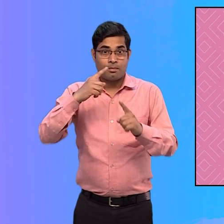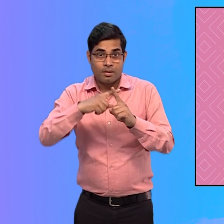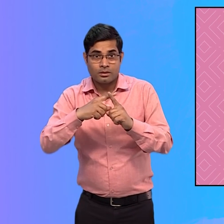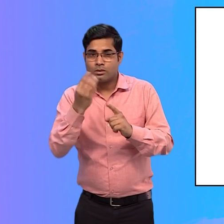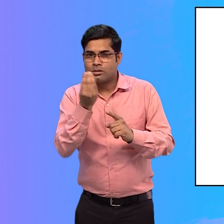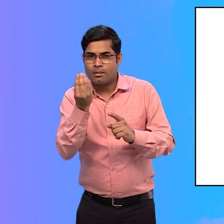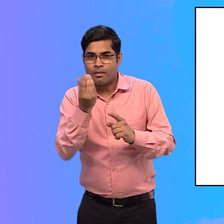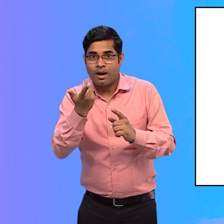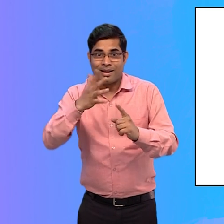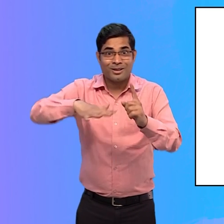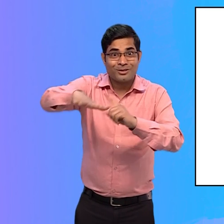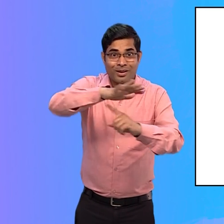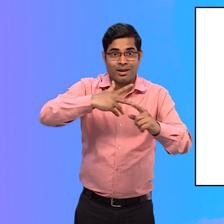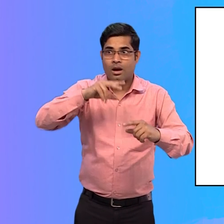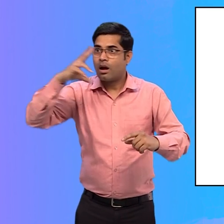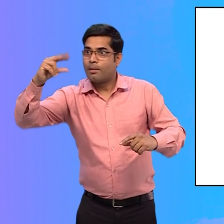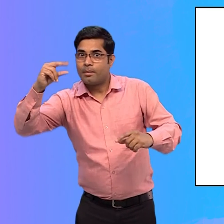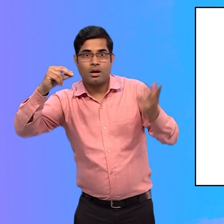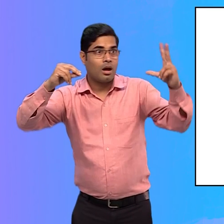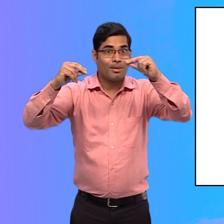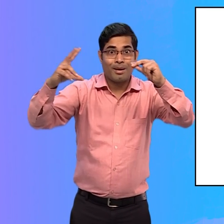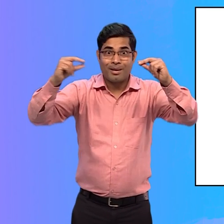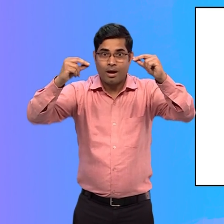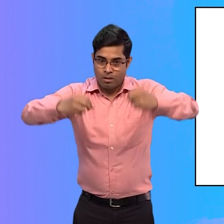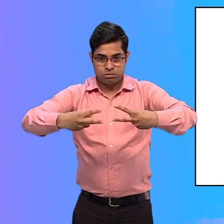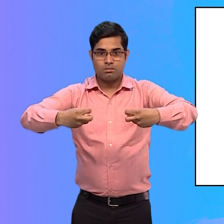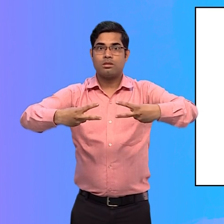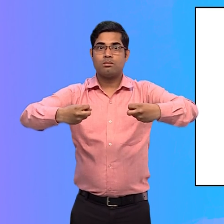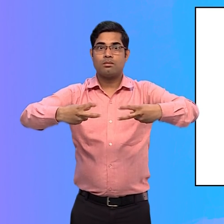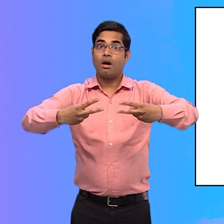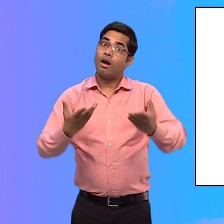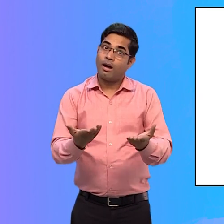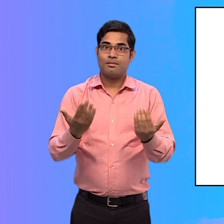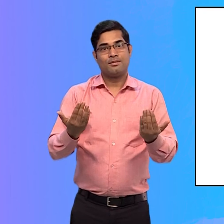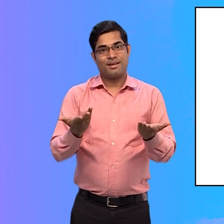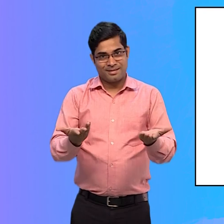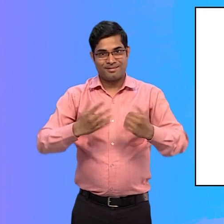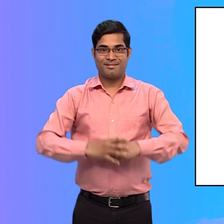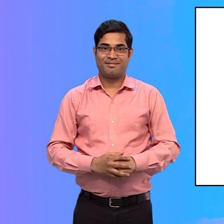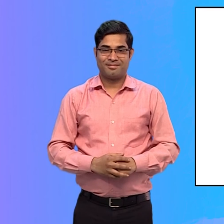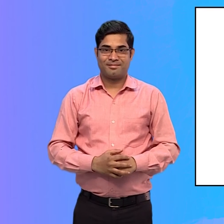कभी-कभी आसपास के शोर, आवाजों के विवरन भी शामिल होते हैं